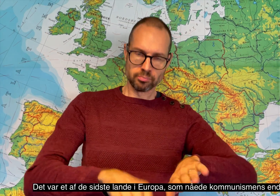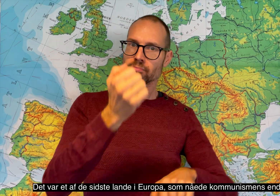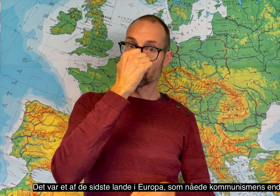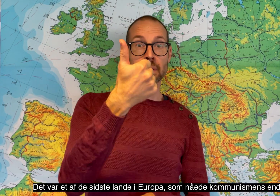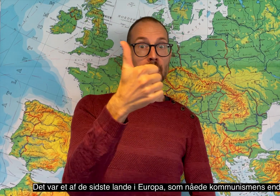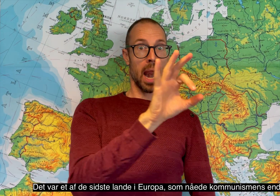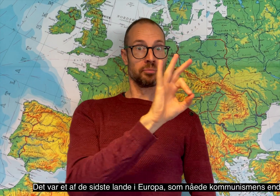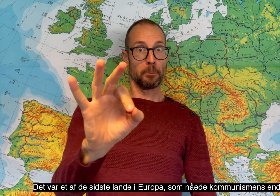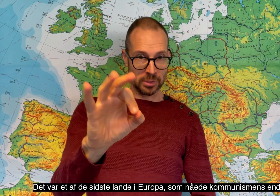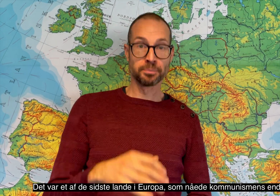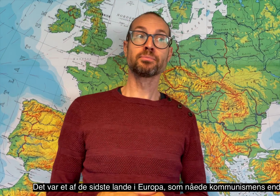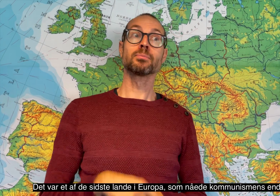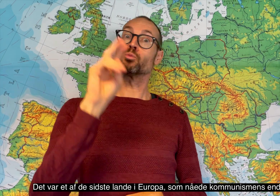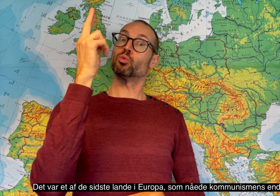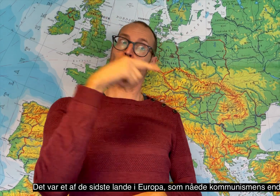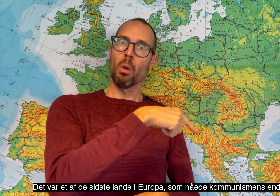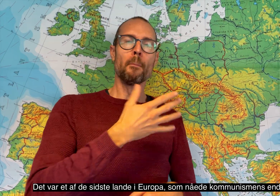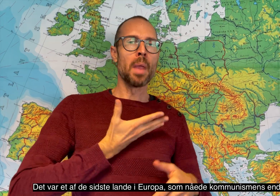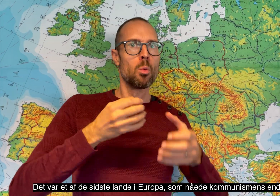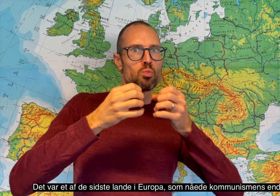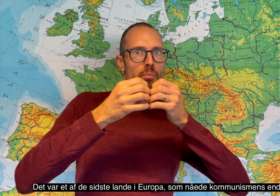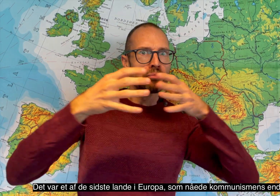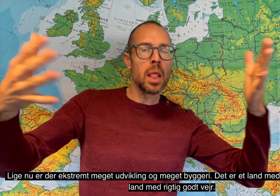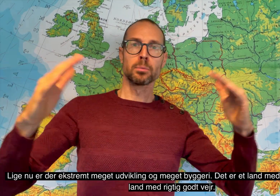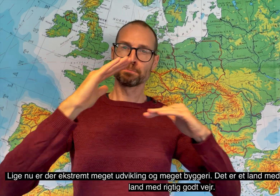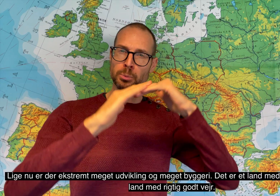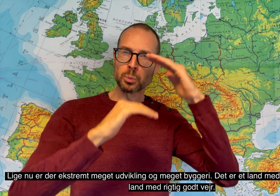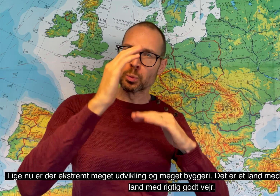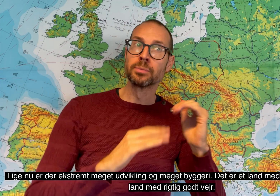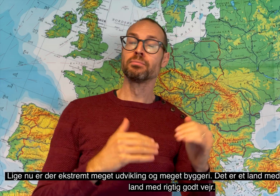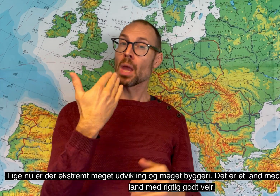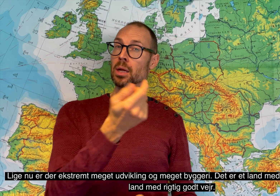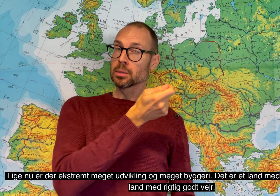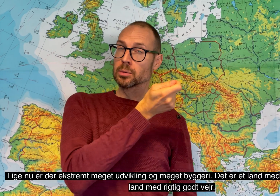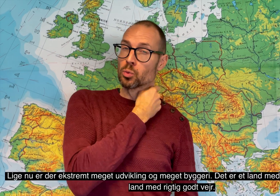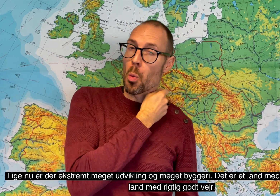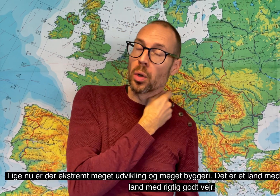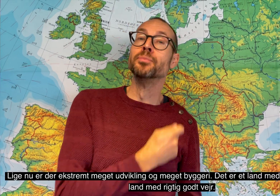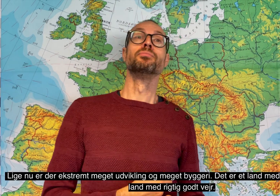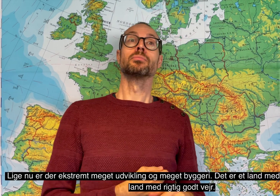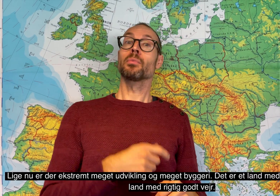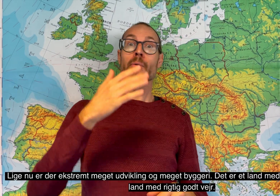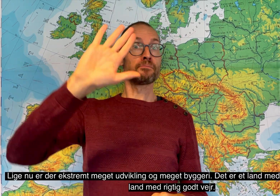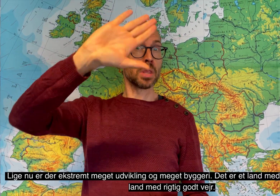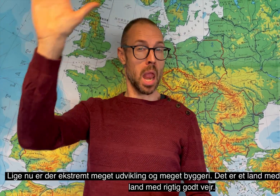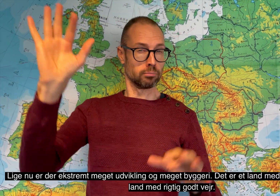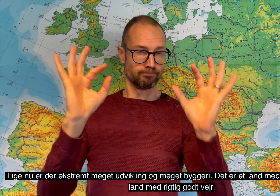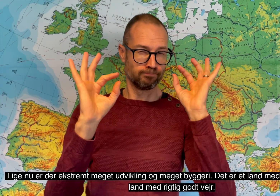som nåede kommunismens ende i 1991. Lige nu er der ekstremt meget udvikling, meget byggeri, et land på